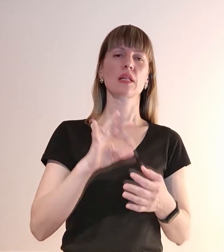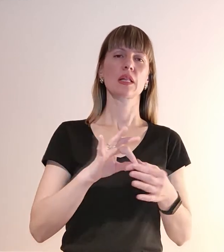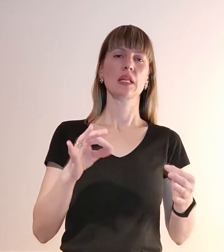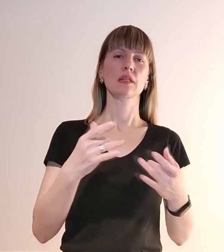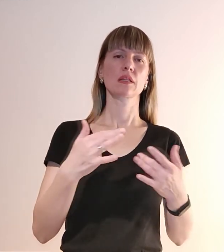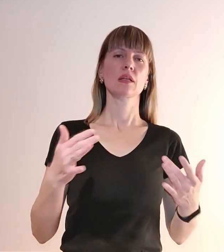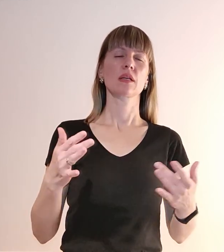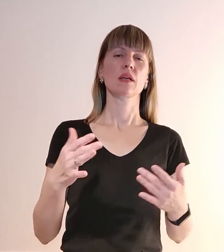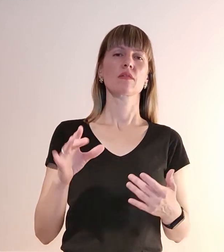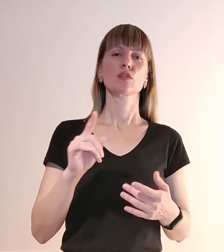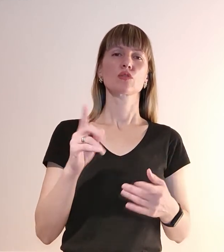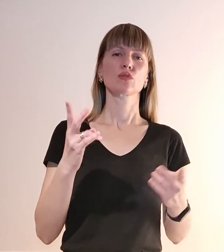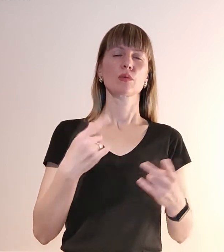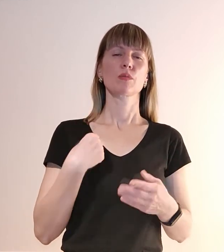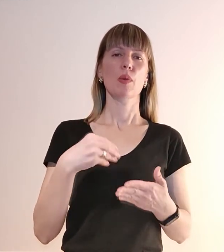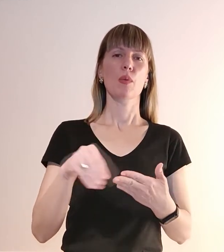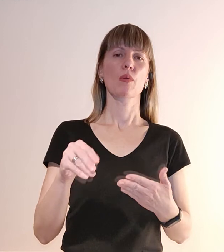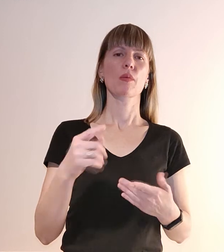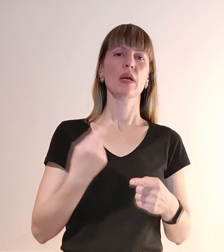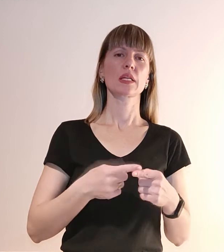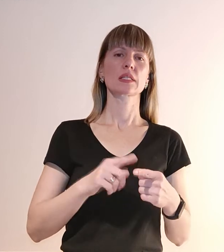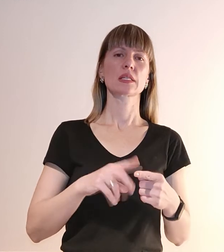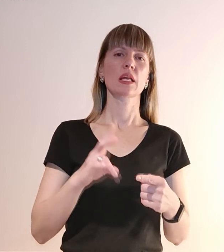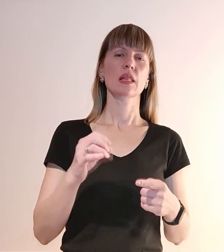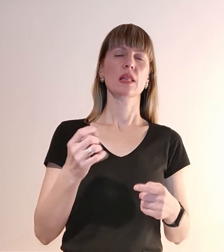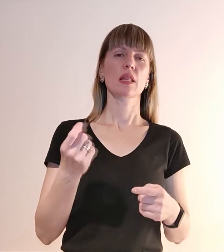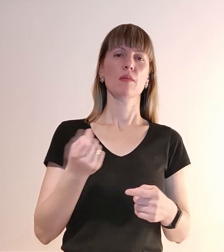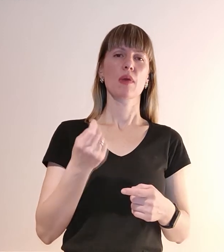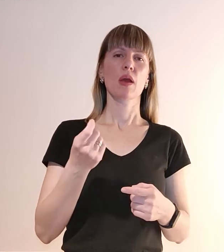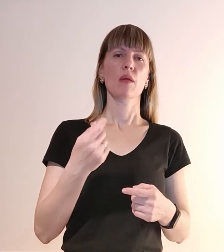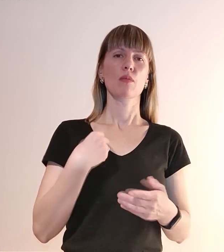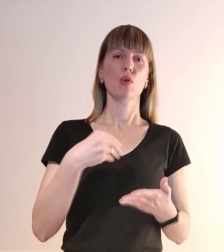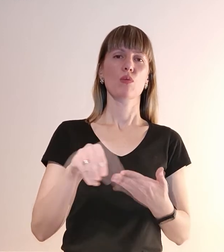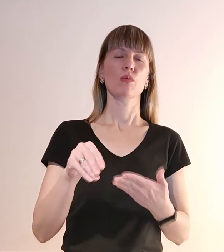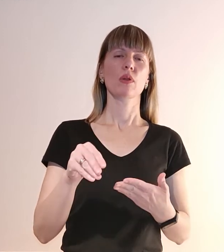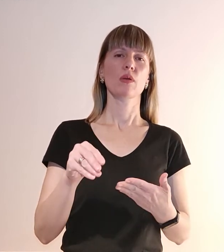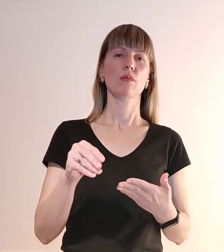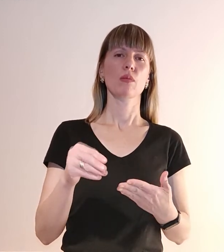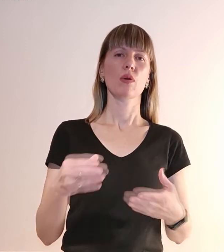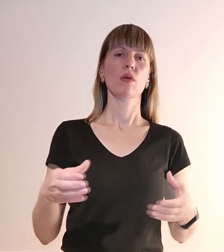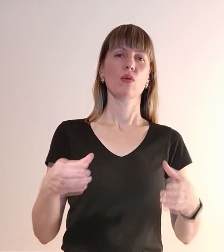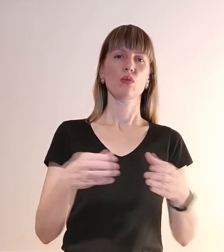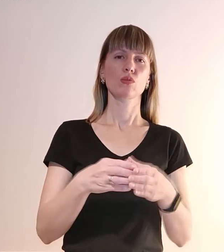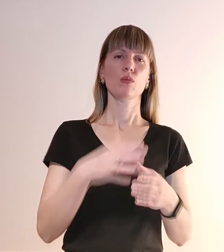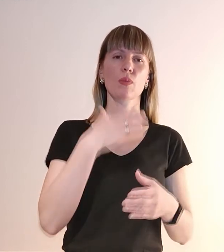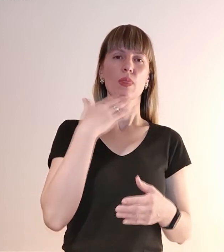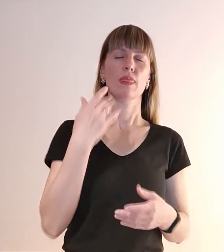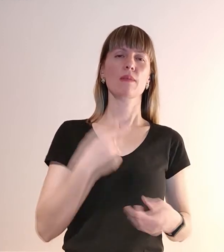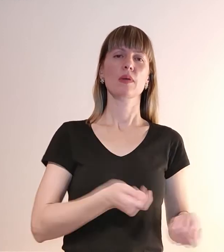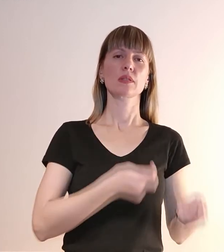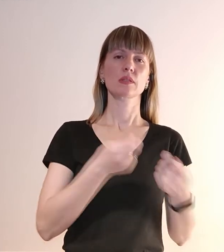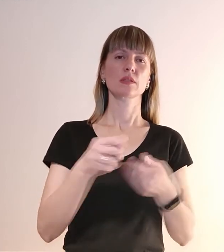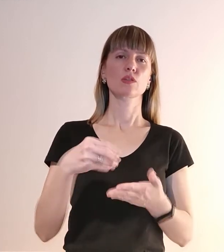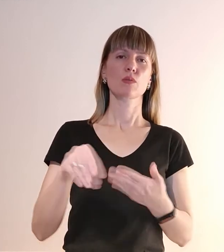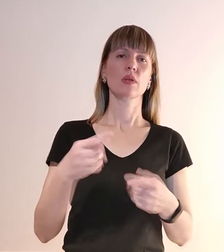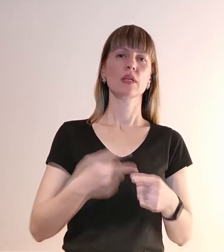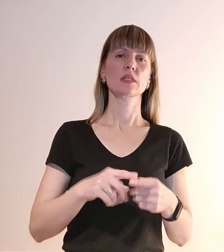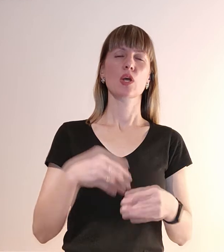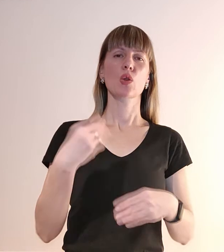пальню. Тому що ми купляємо це не малим, ми купляємо це лутом. Ми закупляємо це, роздаємо